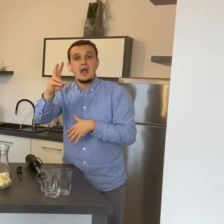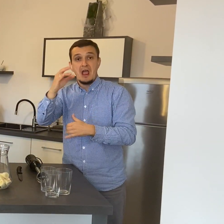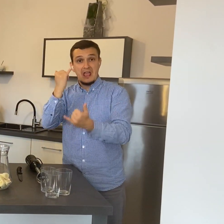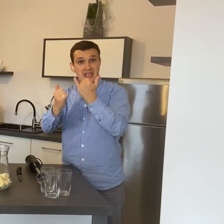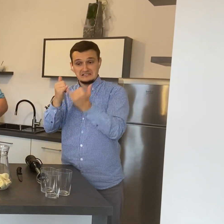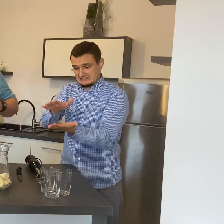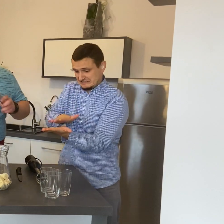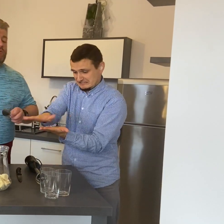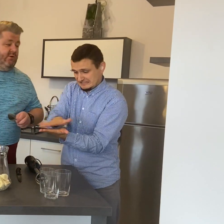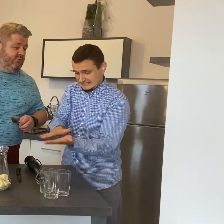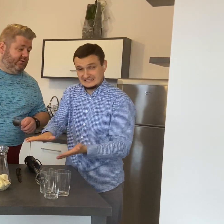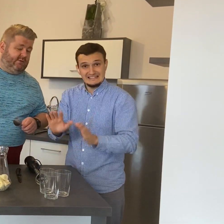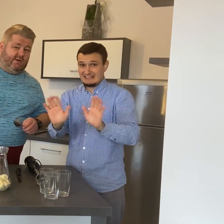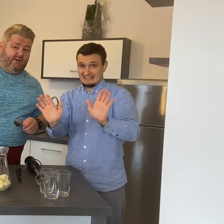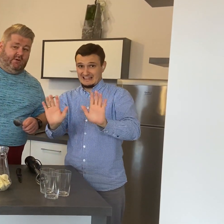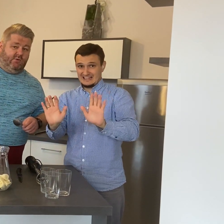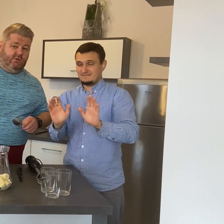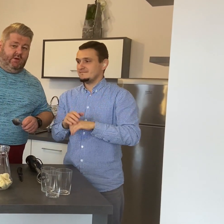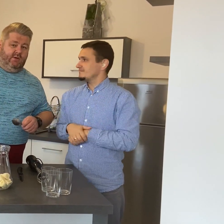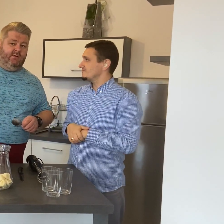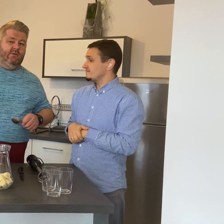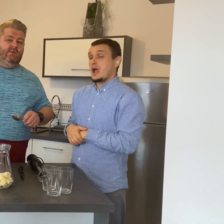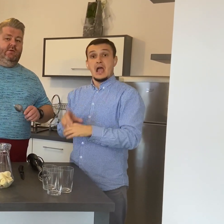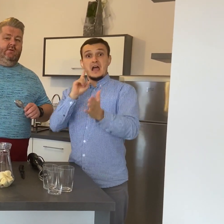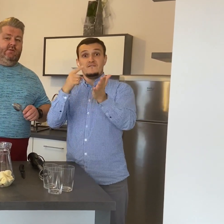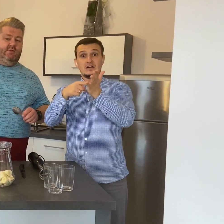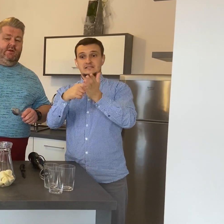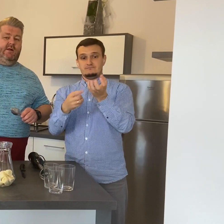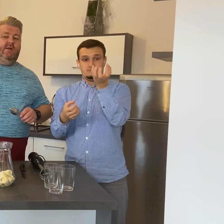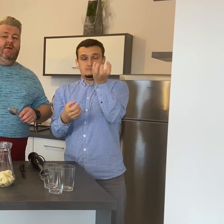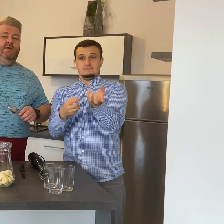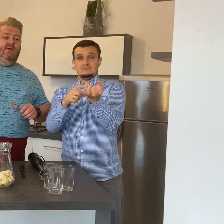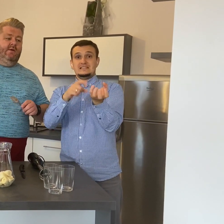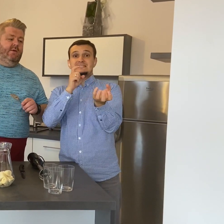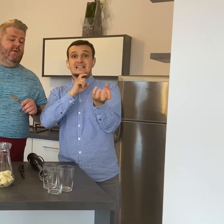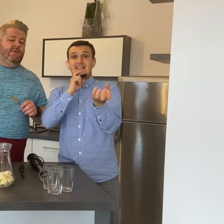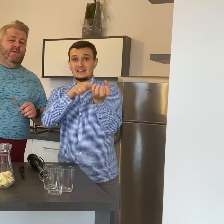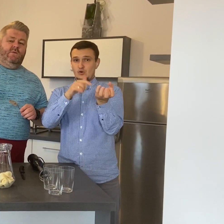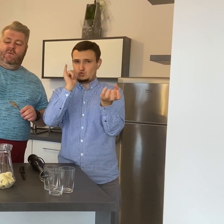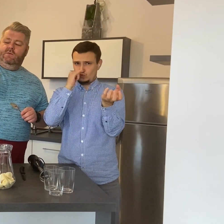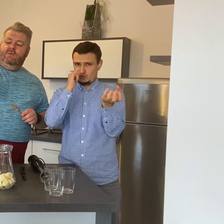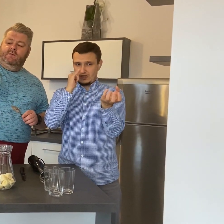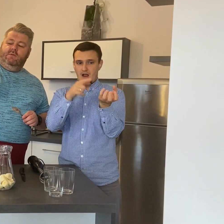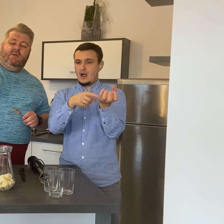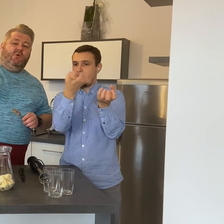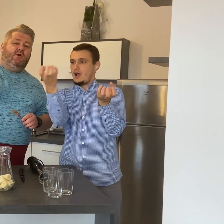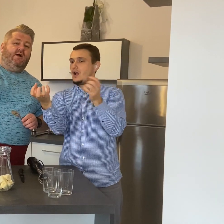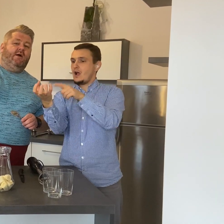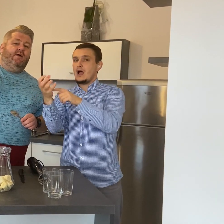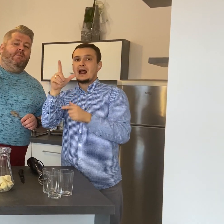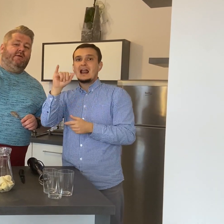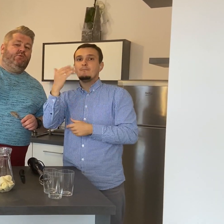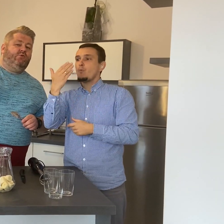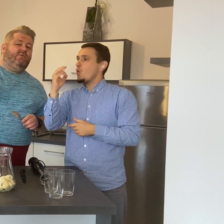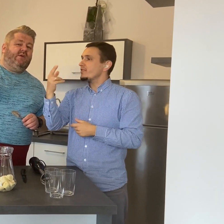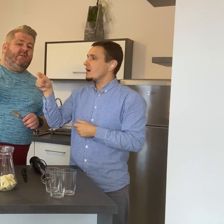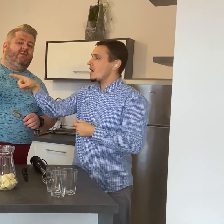Czym się różni cytryna od limonki? Cytryna limonka ma dużo więcej